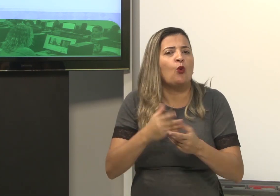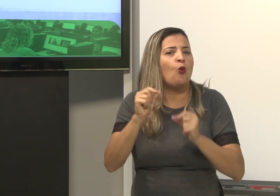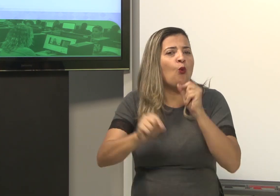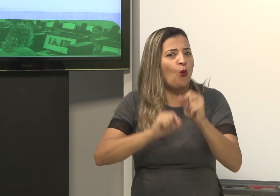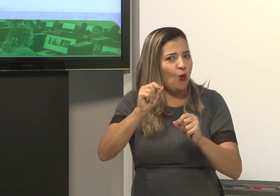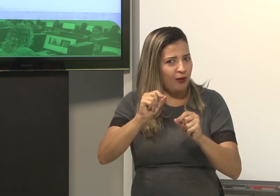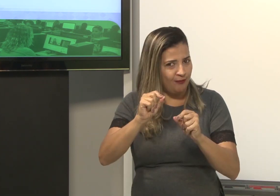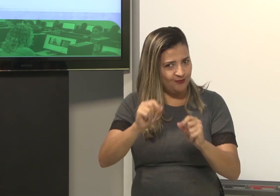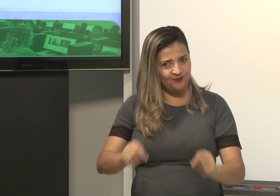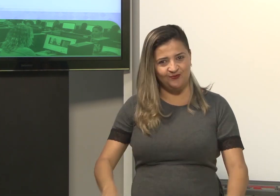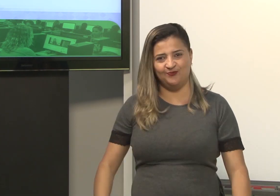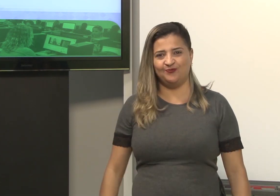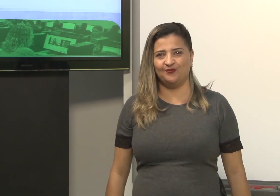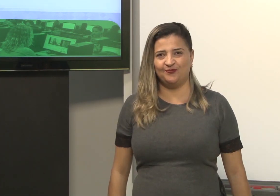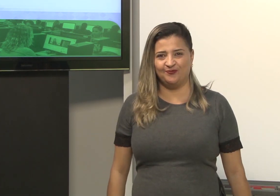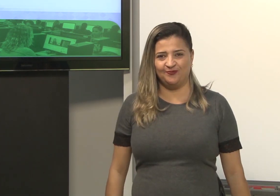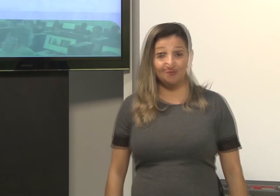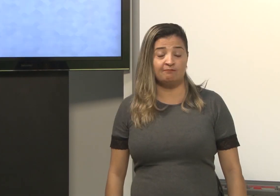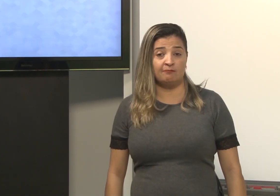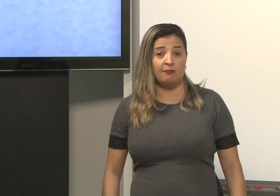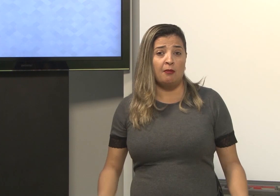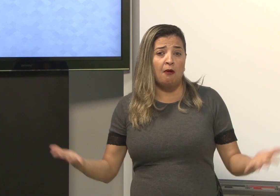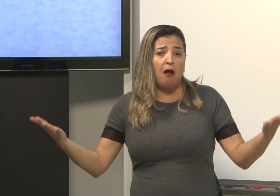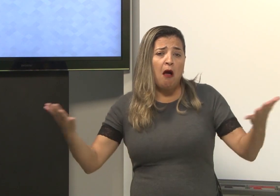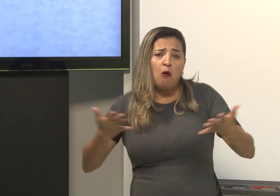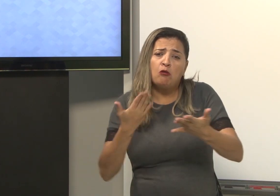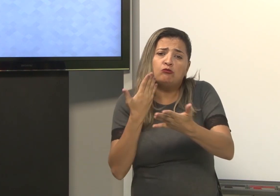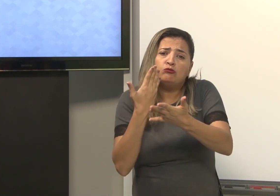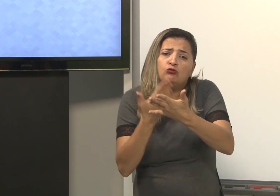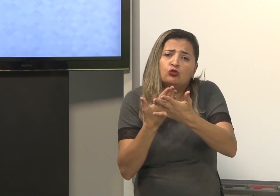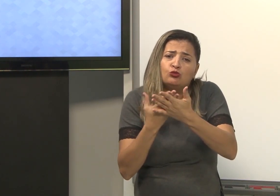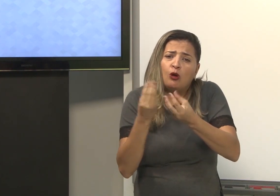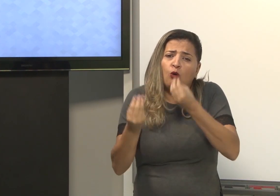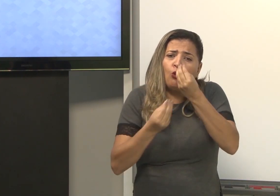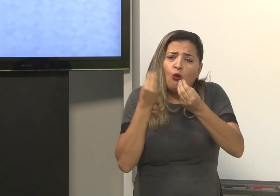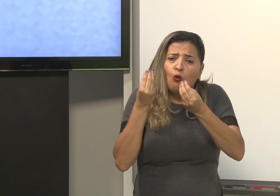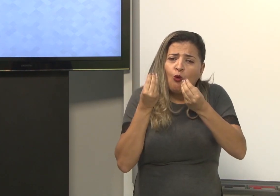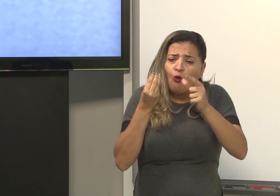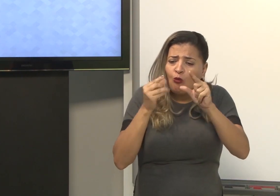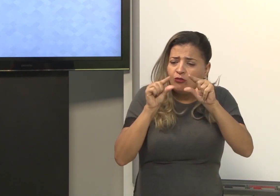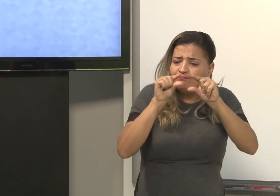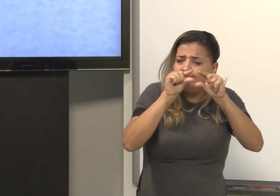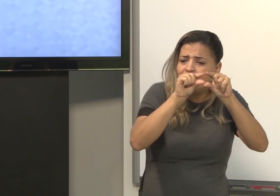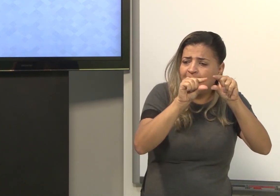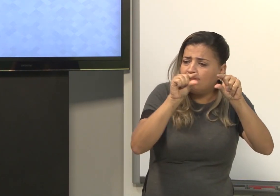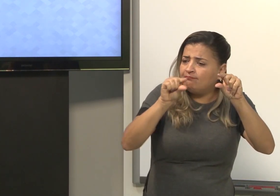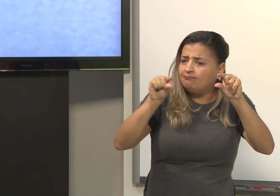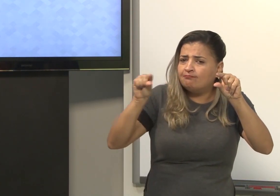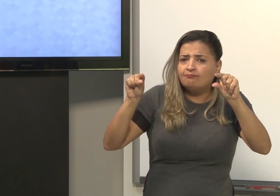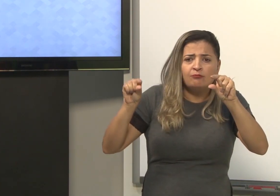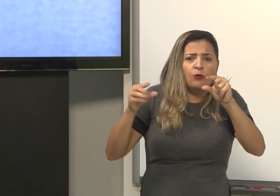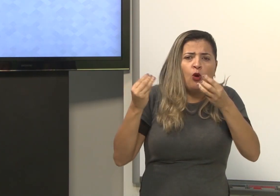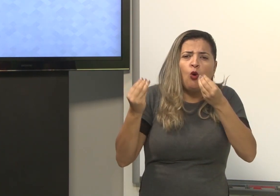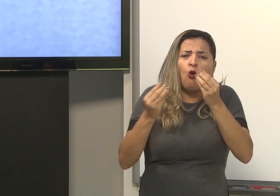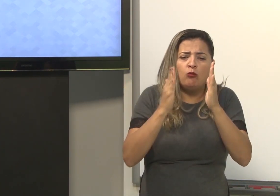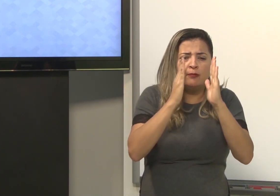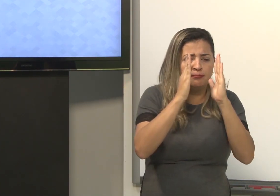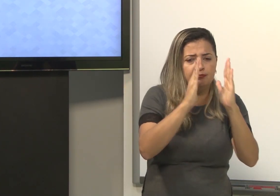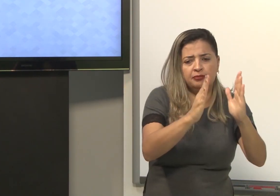o que nós vamos estudar hoje. Como é formada a ordem das palavras? Como